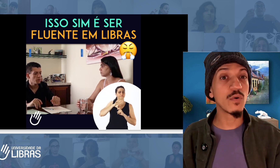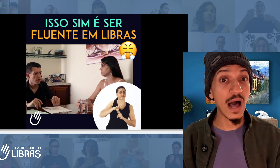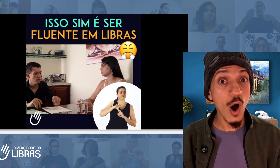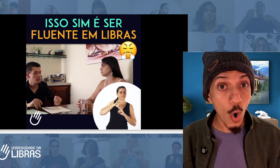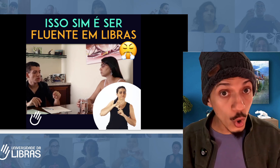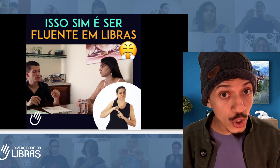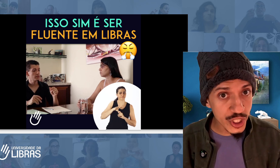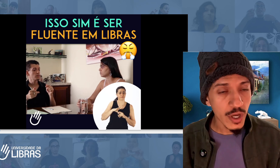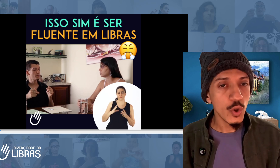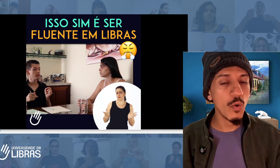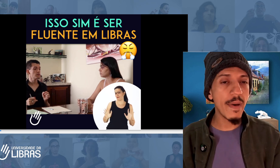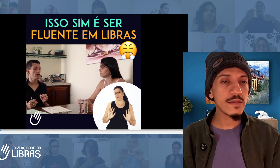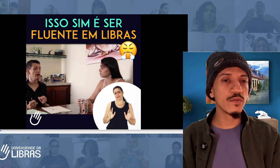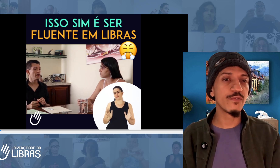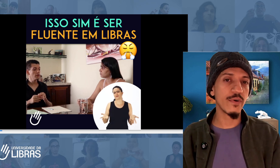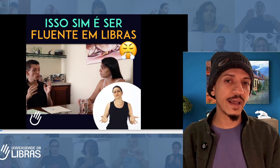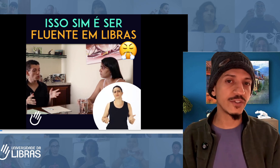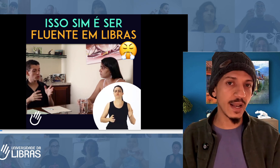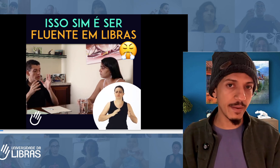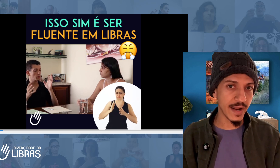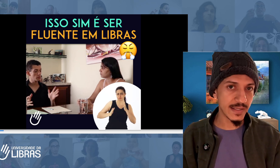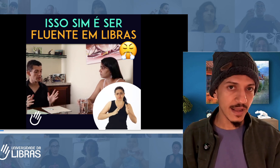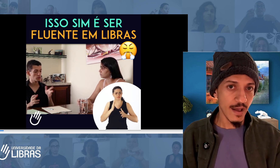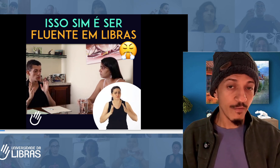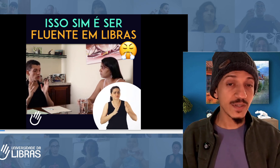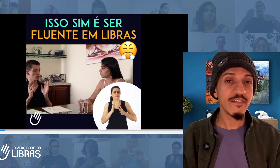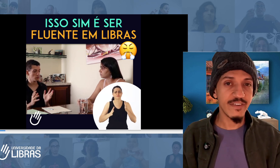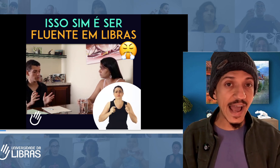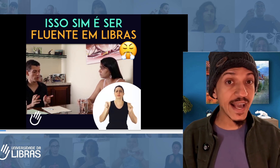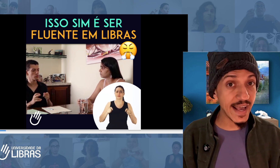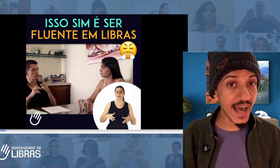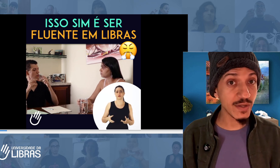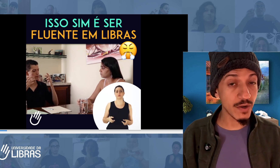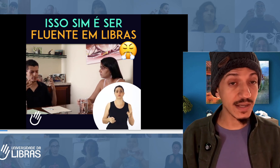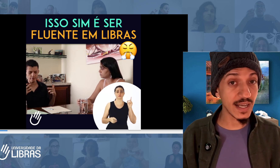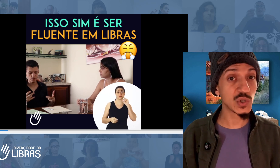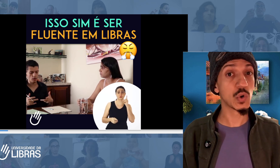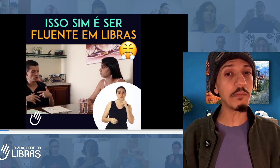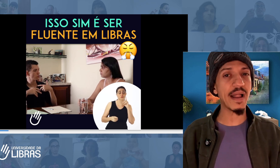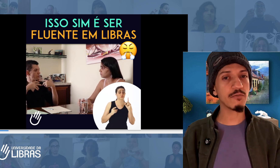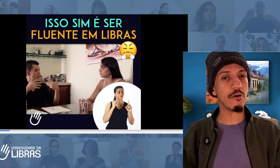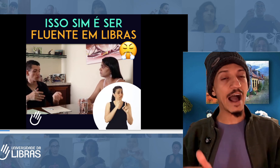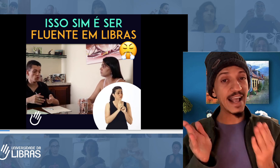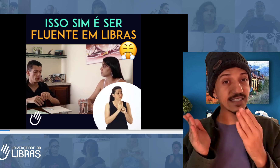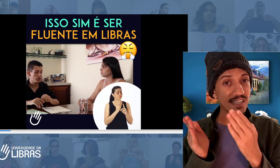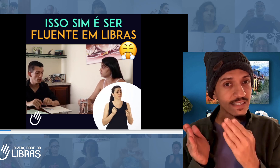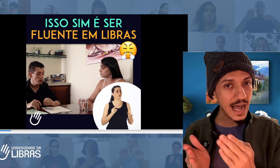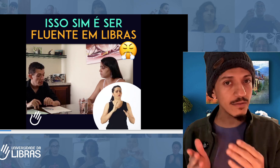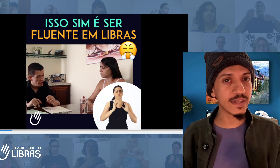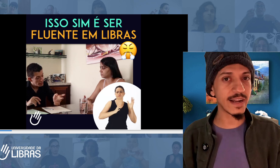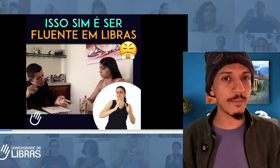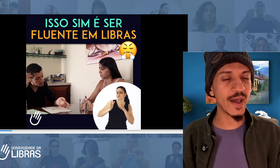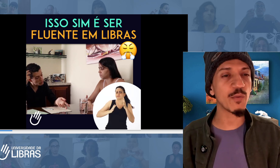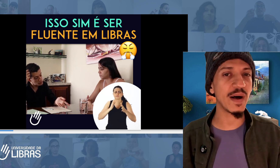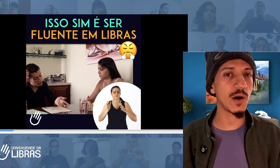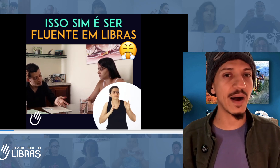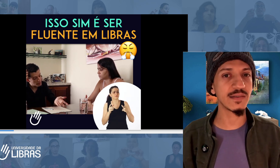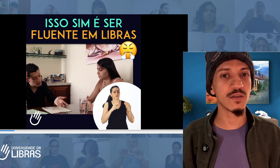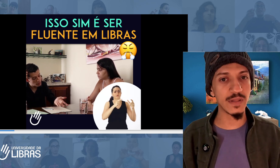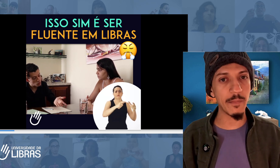hoje no método fluente em Libras, você vai ganhar o seu acesso completo a esse exato treinamento passo a passo que eu dei para